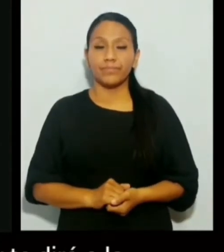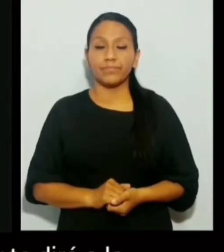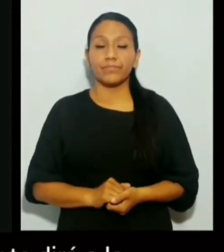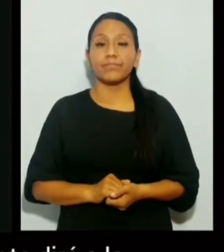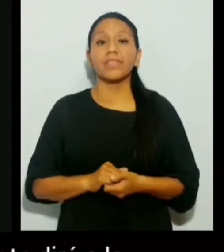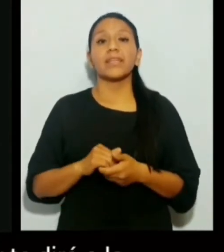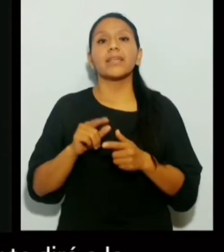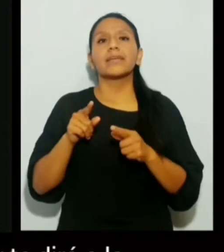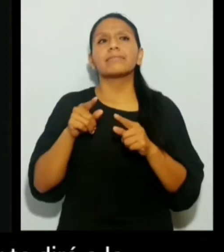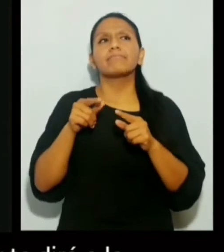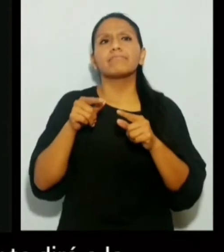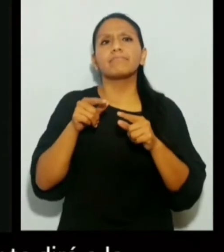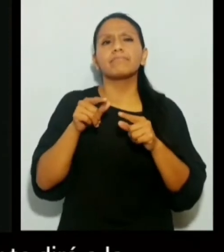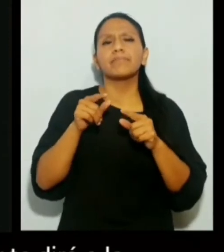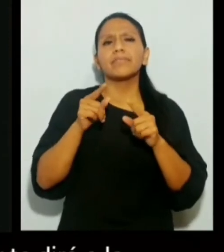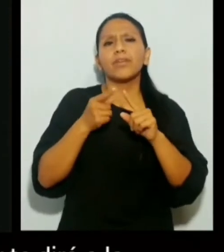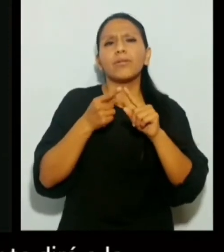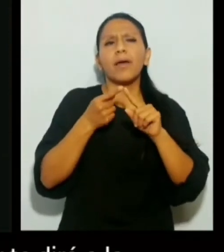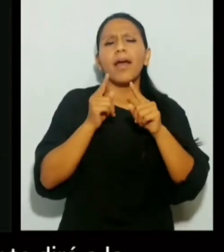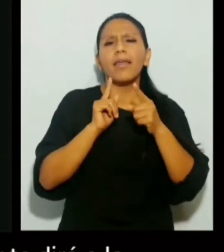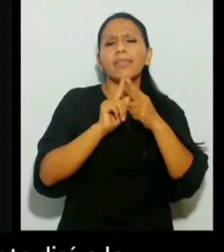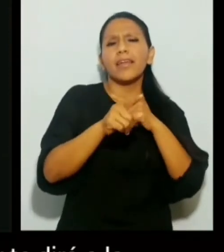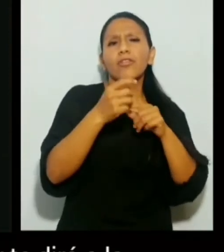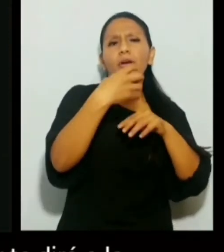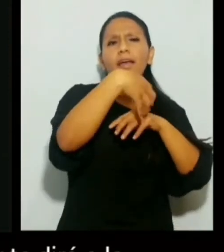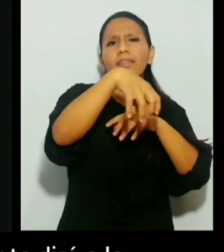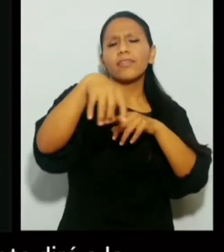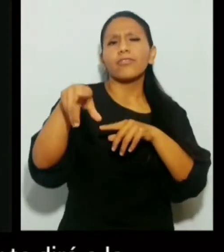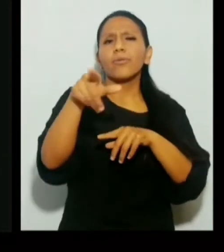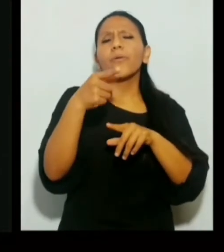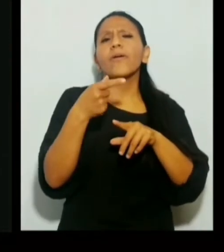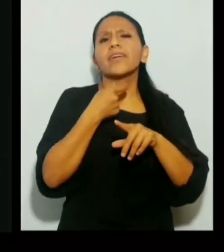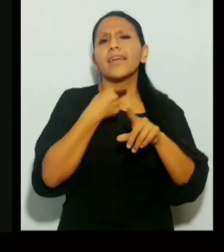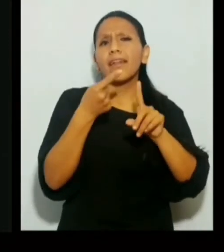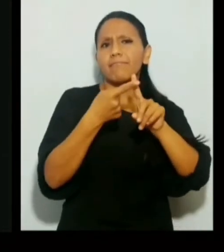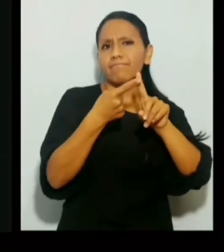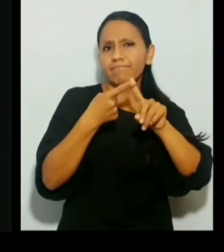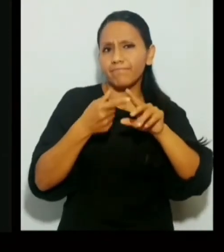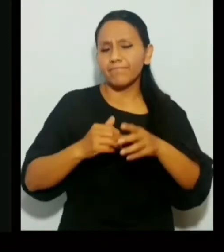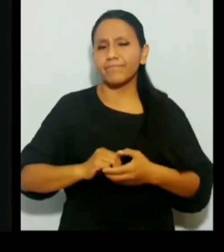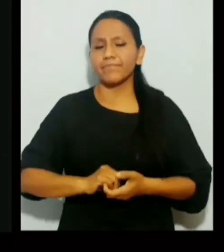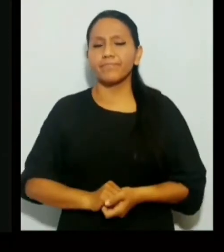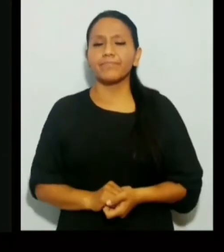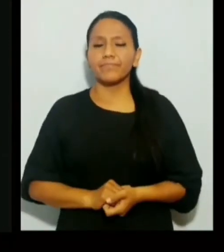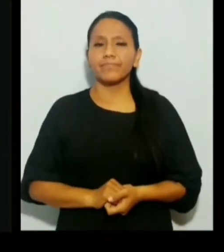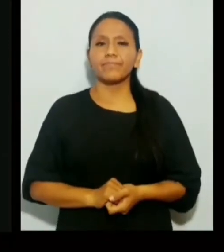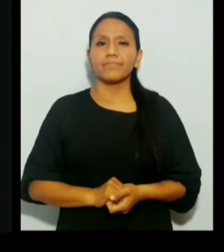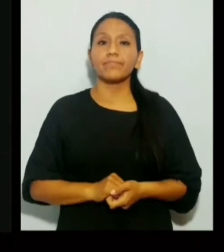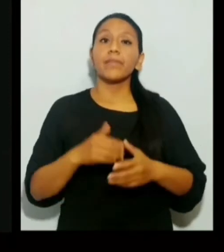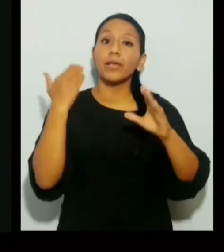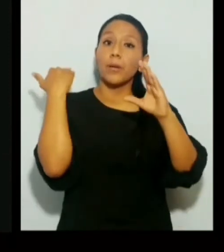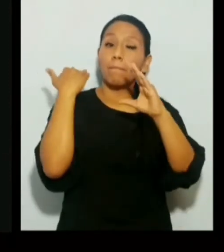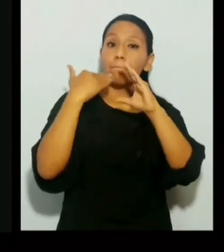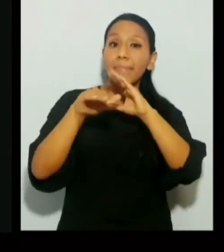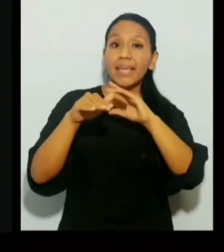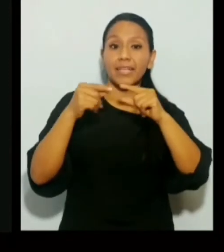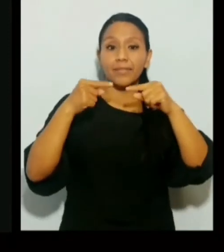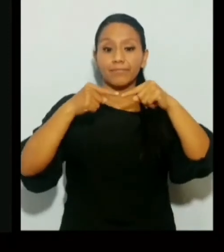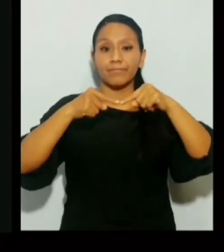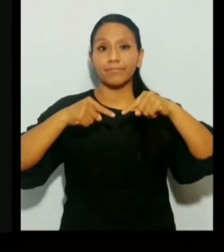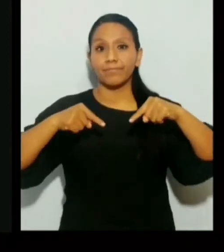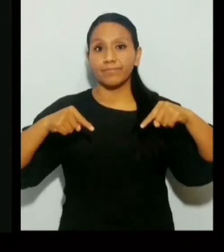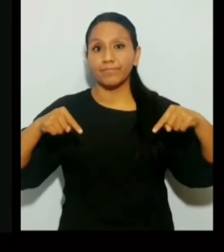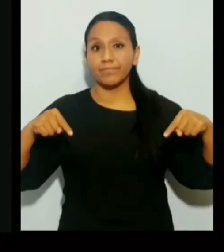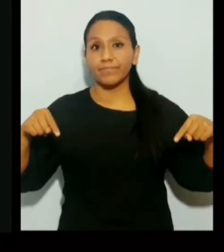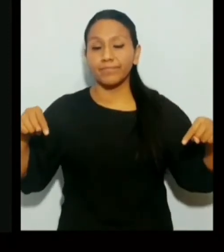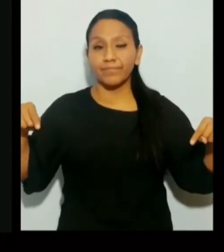y un conmutador te dirá a la sección donde quieras contactarte. También tenemos un correo electrónico que es info